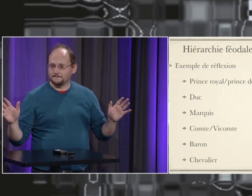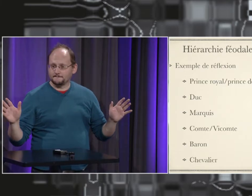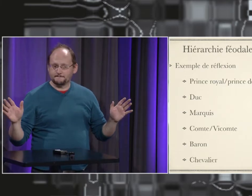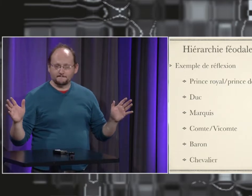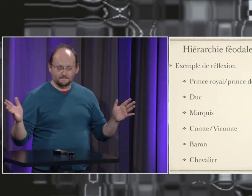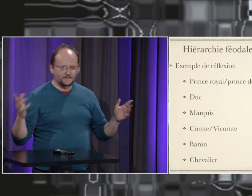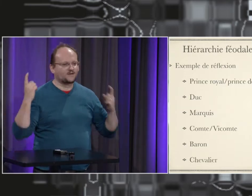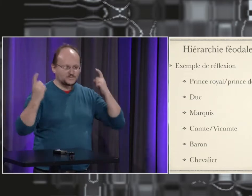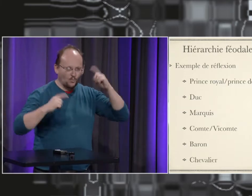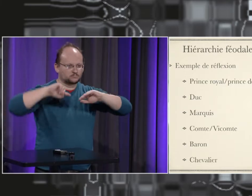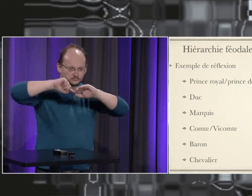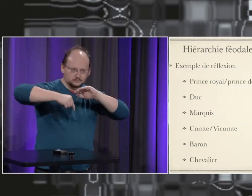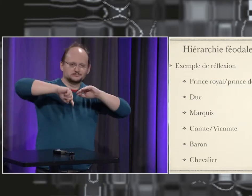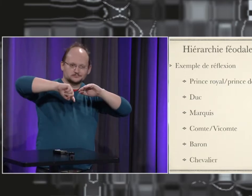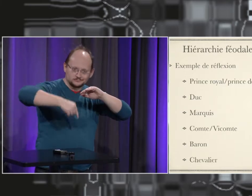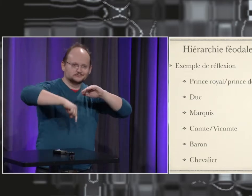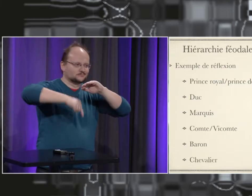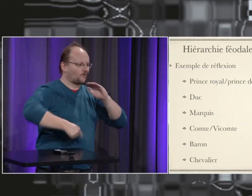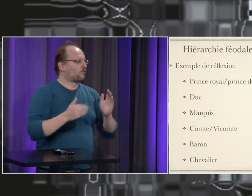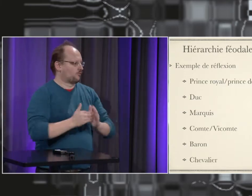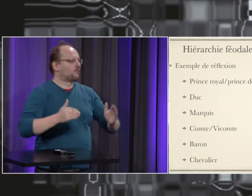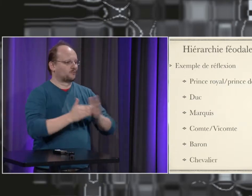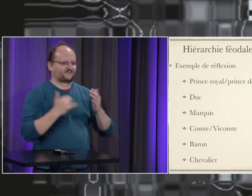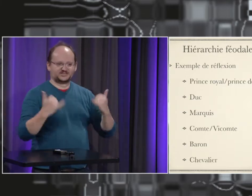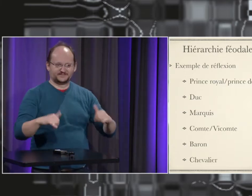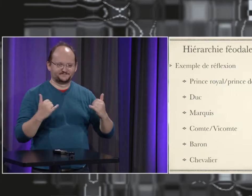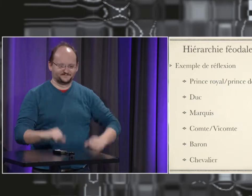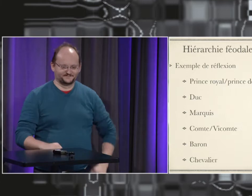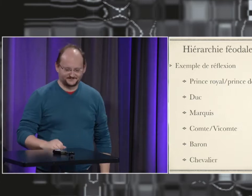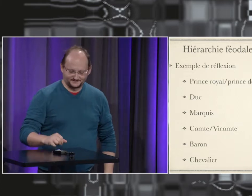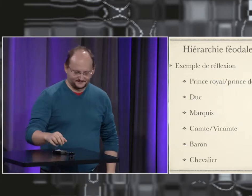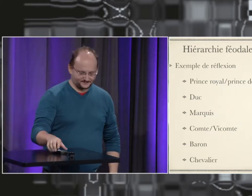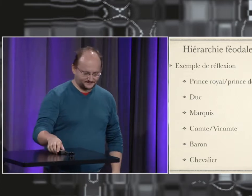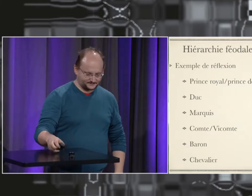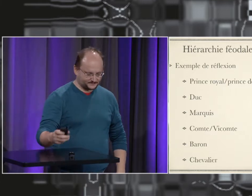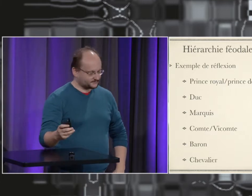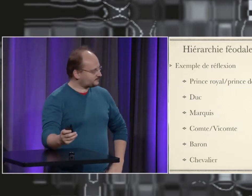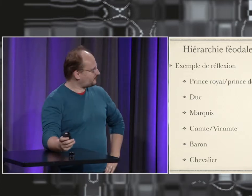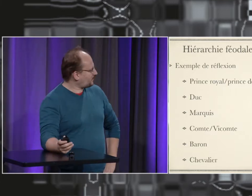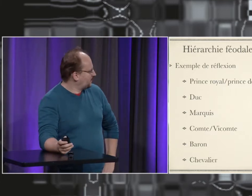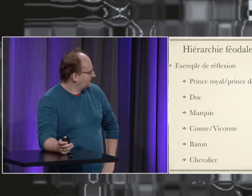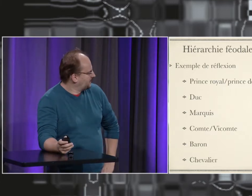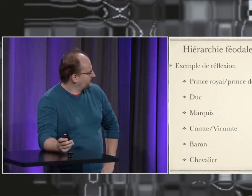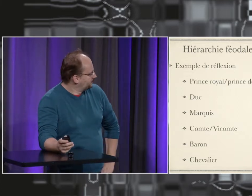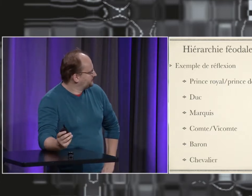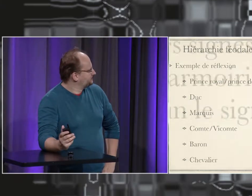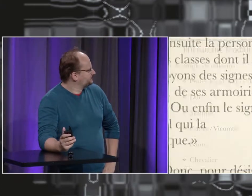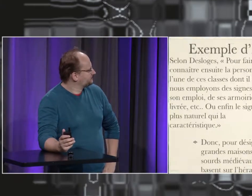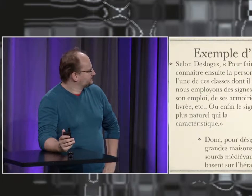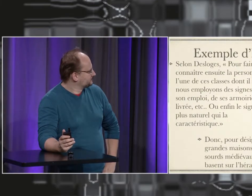utilisant l'iconicité de la langue voyez ça encore un travail de réflexion qui qui s'élabore qui prend du